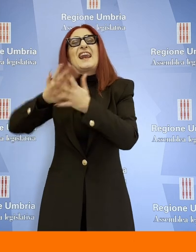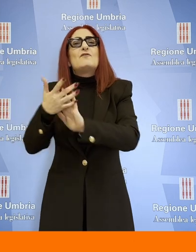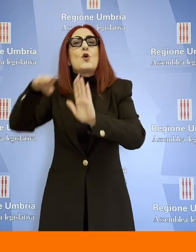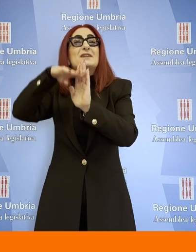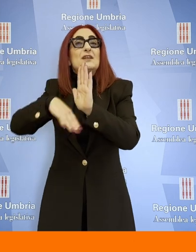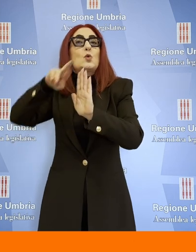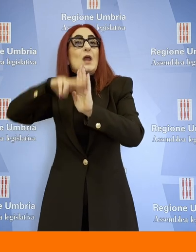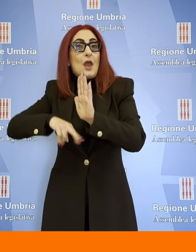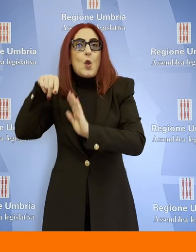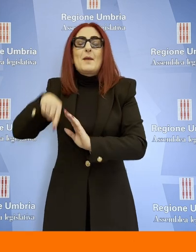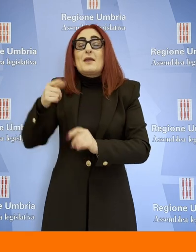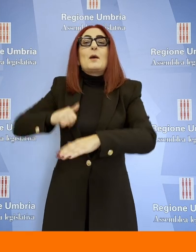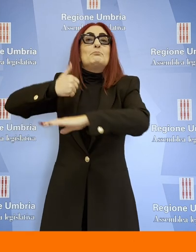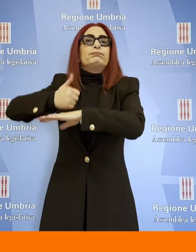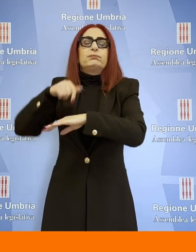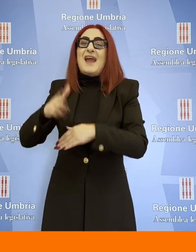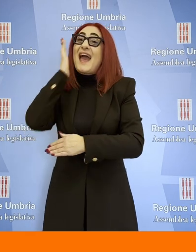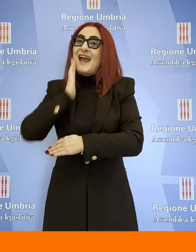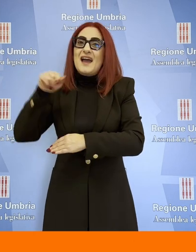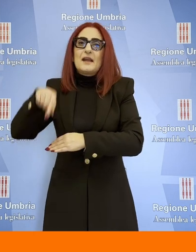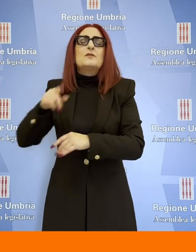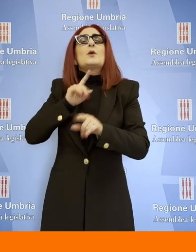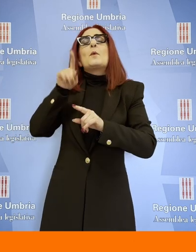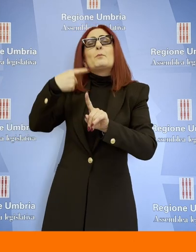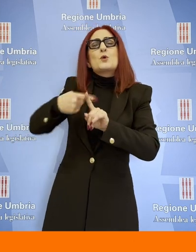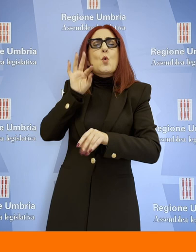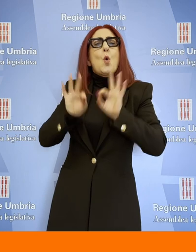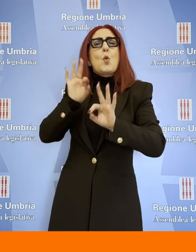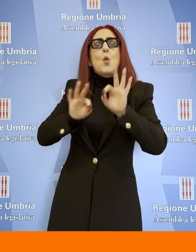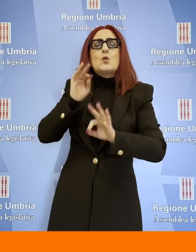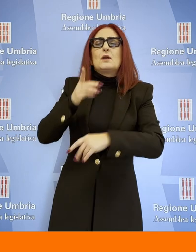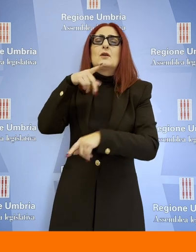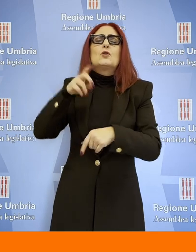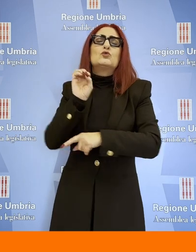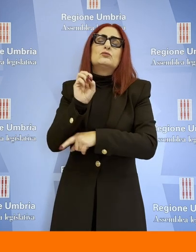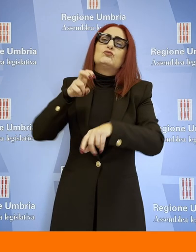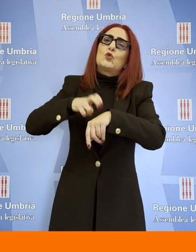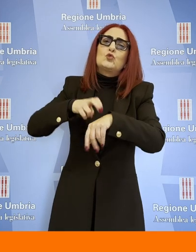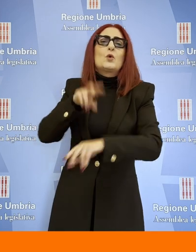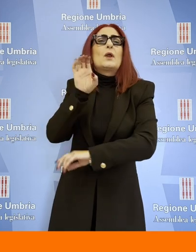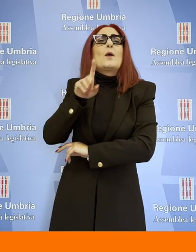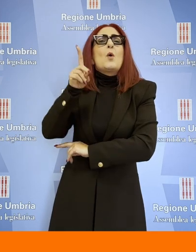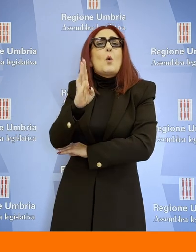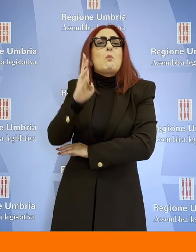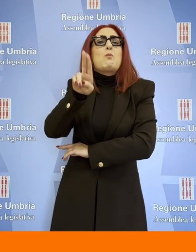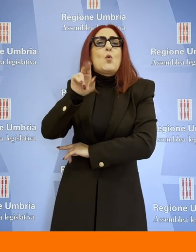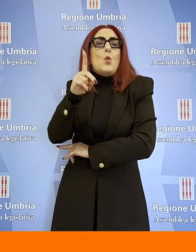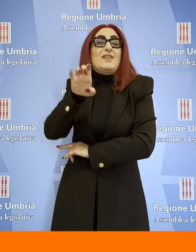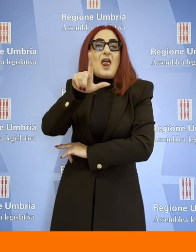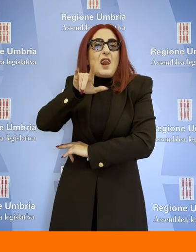Carissimi e curato dal professor Simone Budelli dell'Università di Perugia. Nella splendida e rinnovata Sala Brugnoli è stato